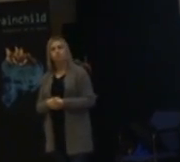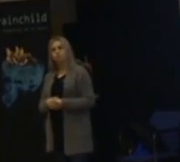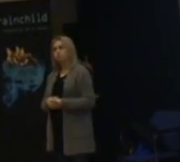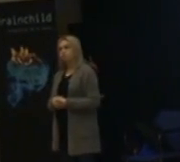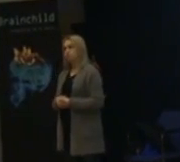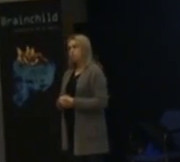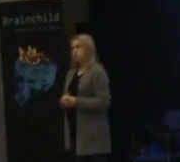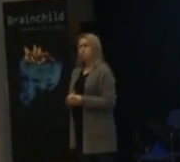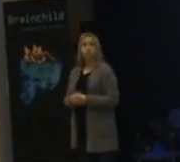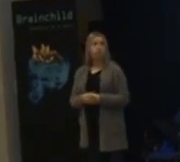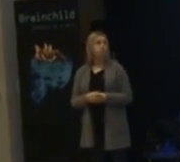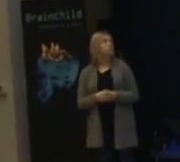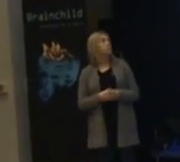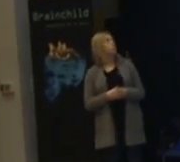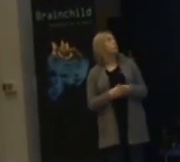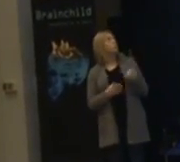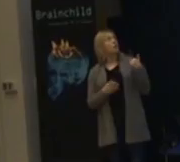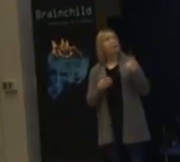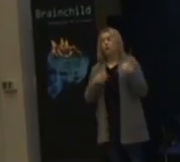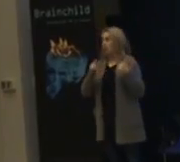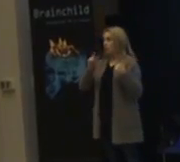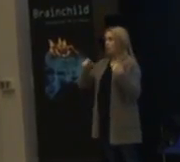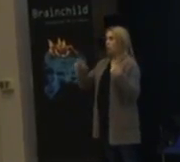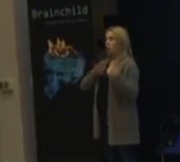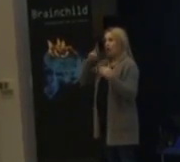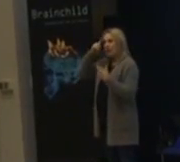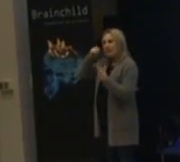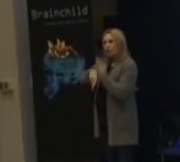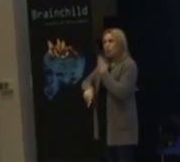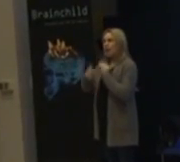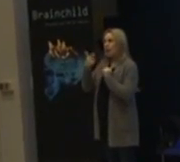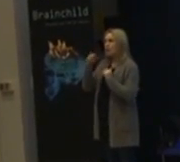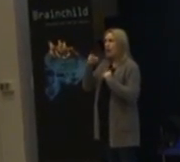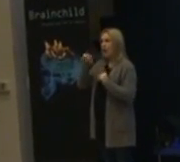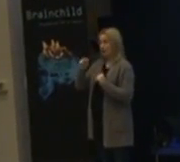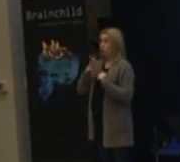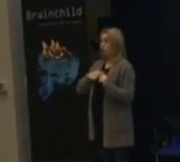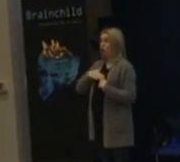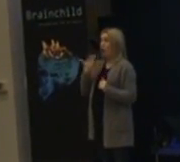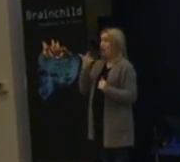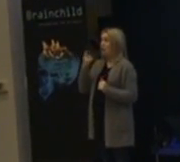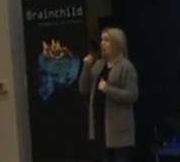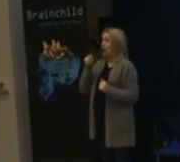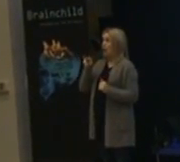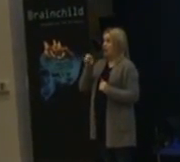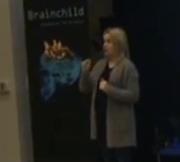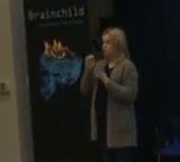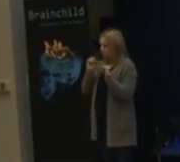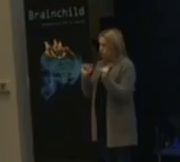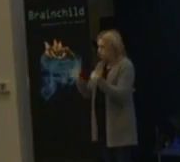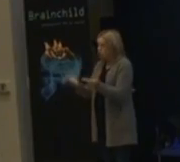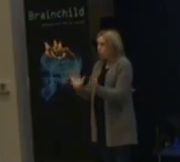hade här. Figur med intellektuell talang. Jag ser det här som talanger. Det är talanger som måste få utvecklas.